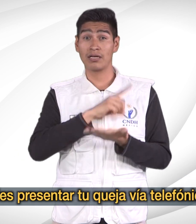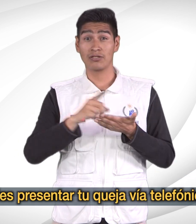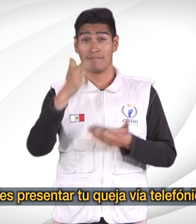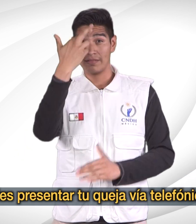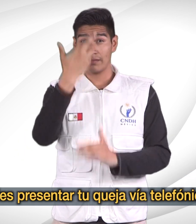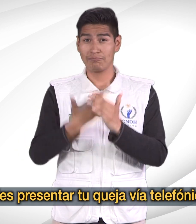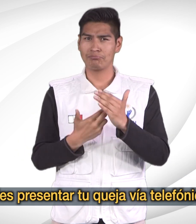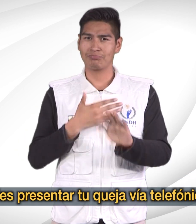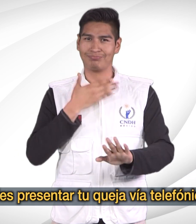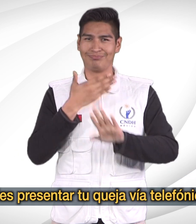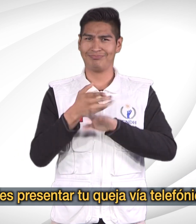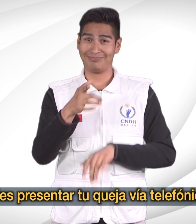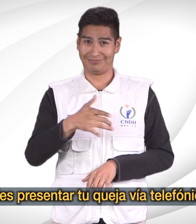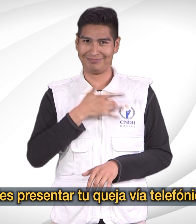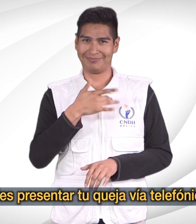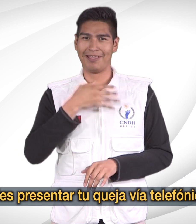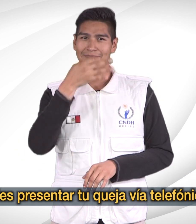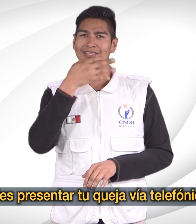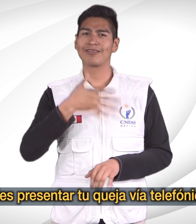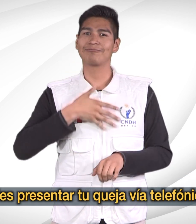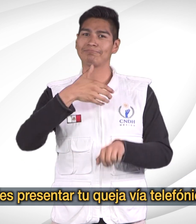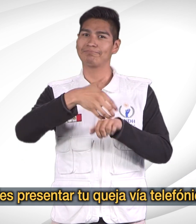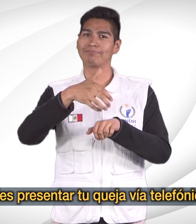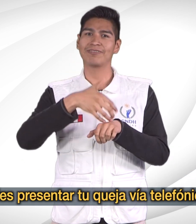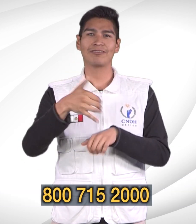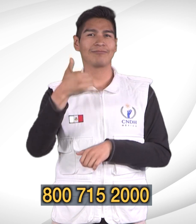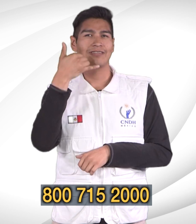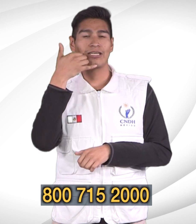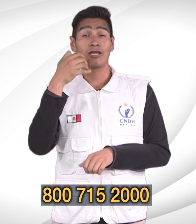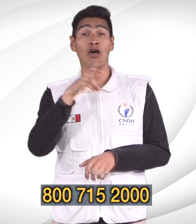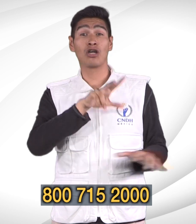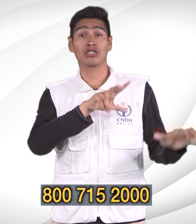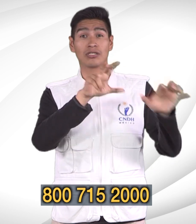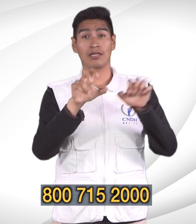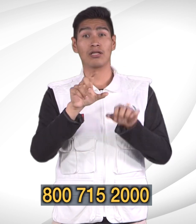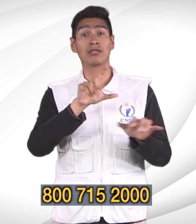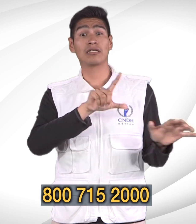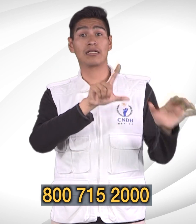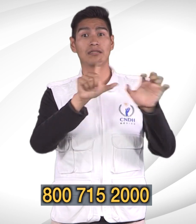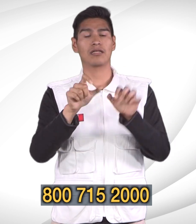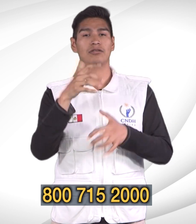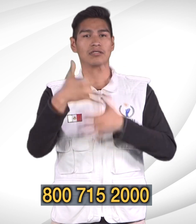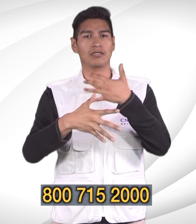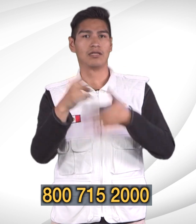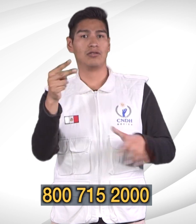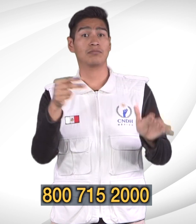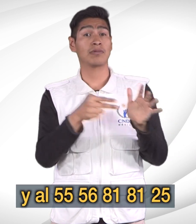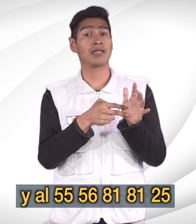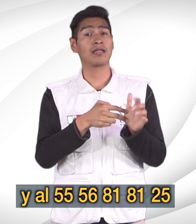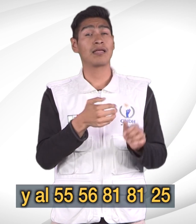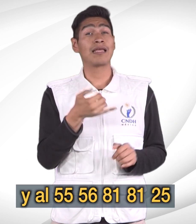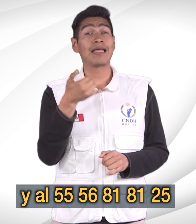puedes presentar tu queja vía telefónica al 800-715-2000 y al